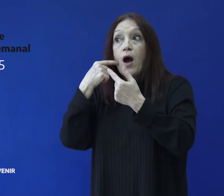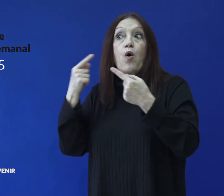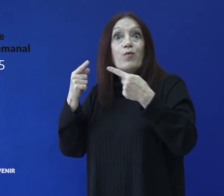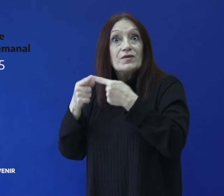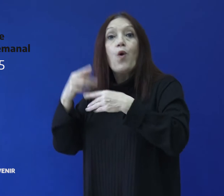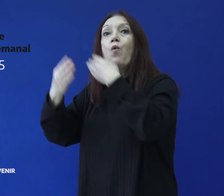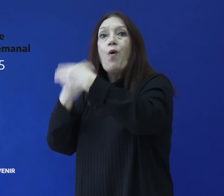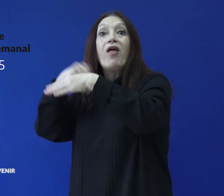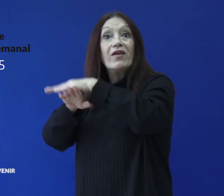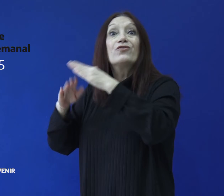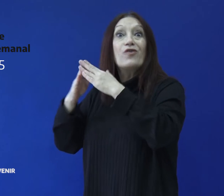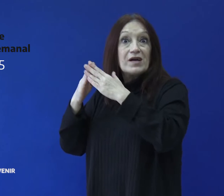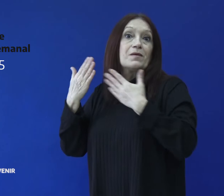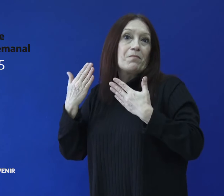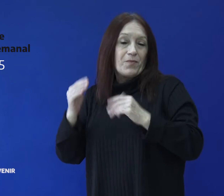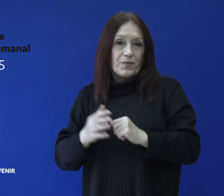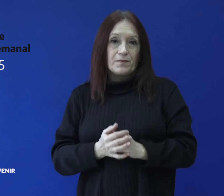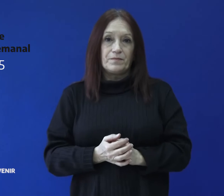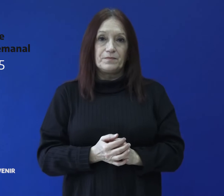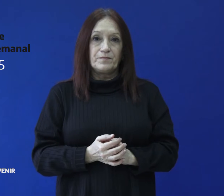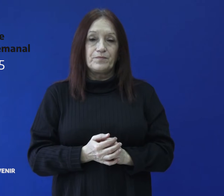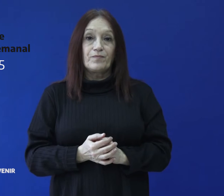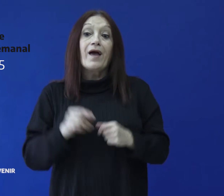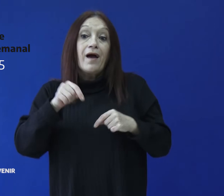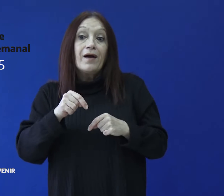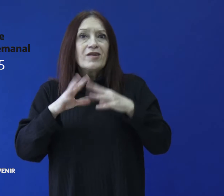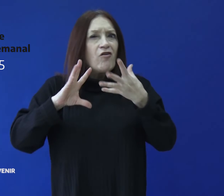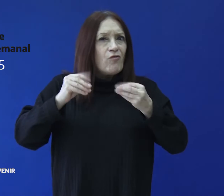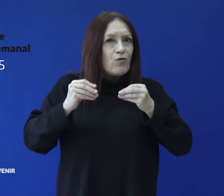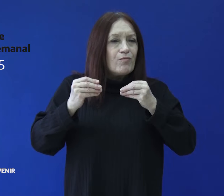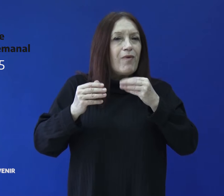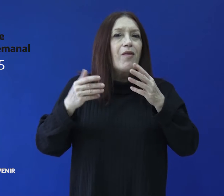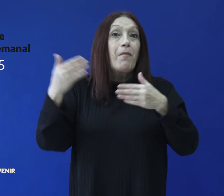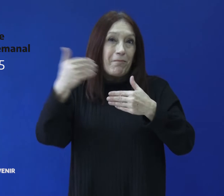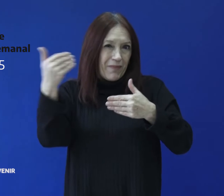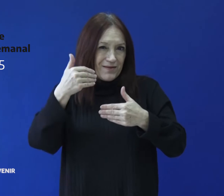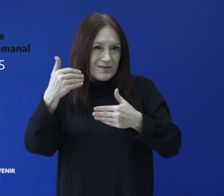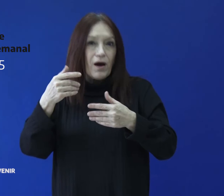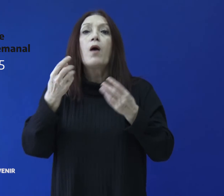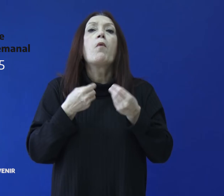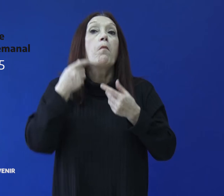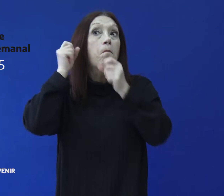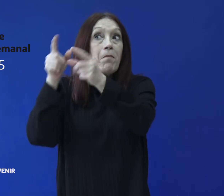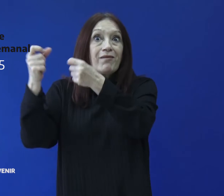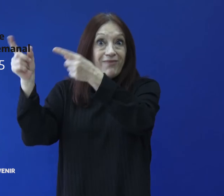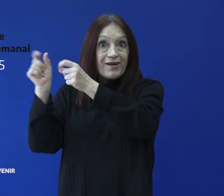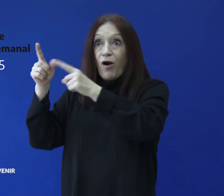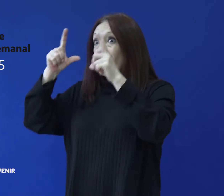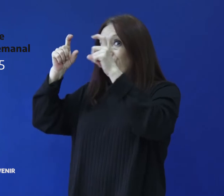Jugando desde casa. La dinámica de participación es mediante una fotografía de la propuesta